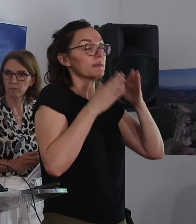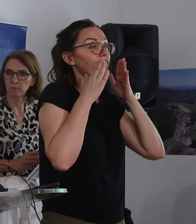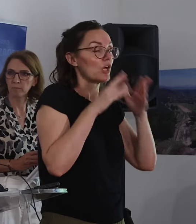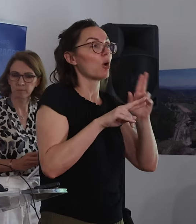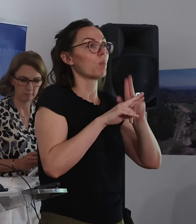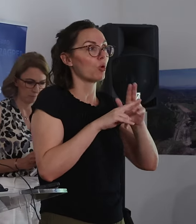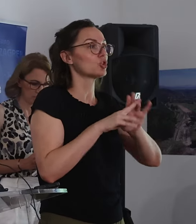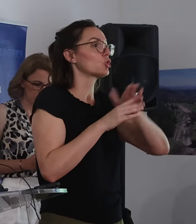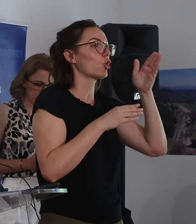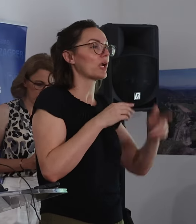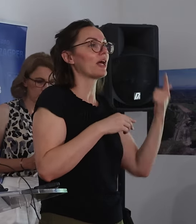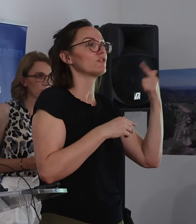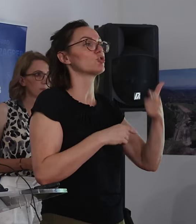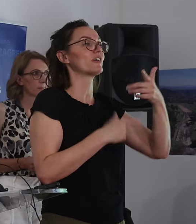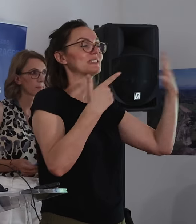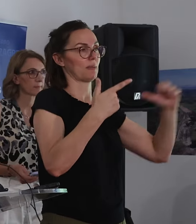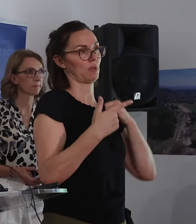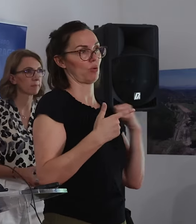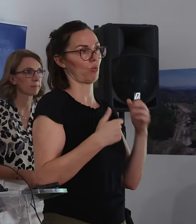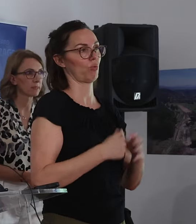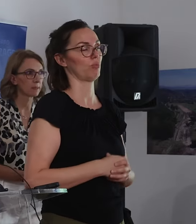uvjereni smo da ga možemo završiti do kraja 2027. godina.